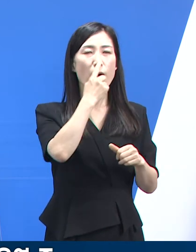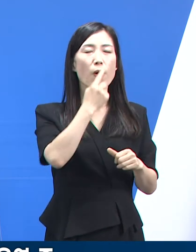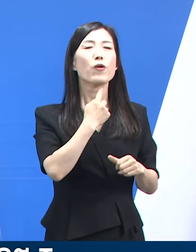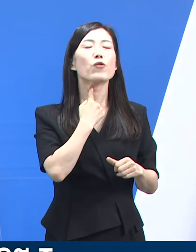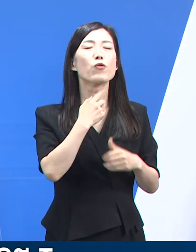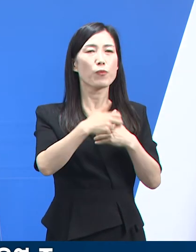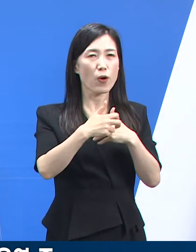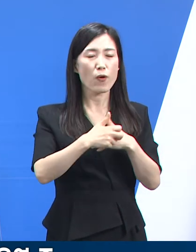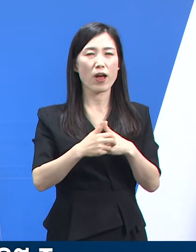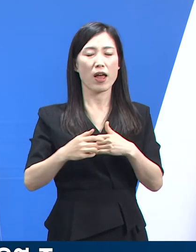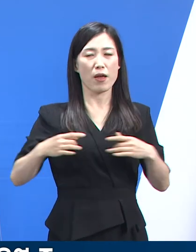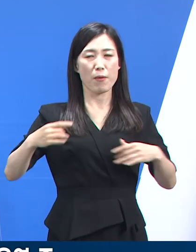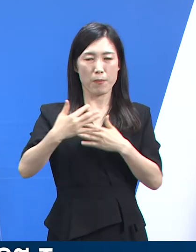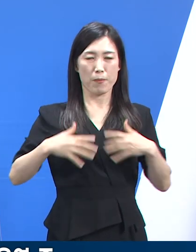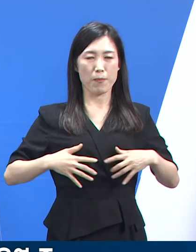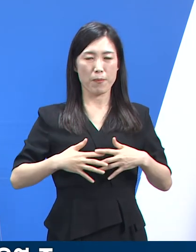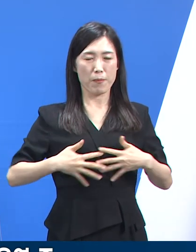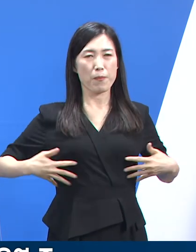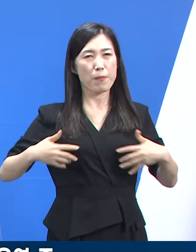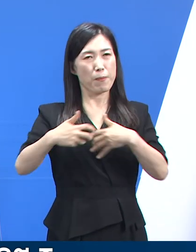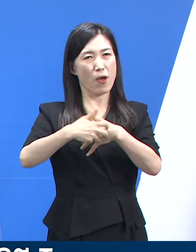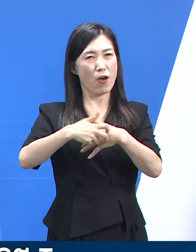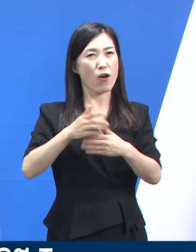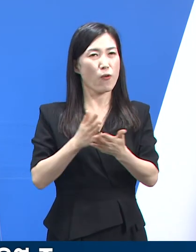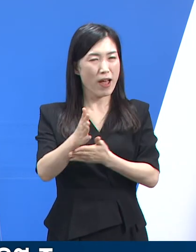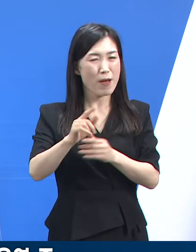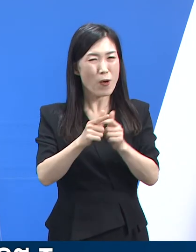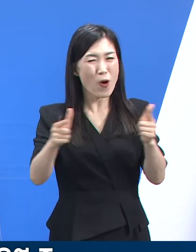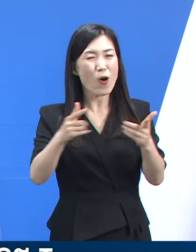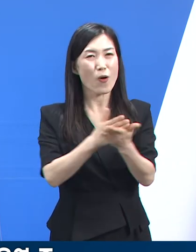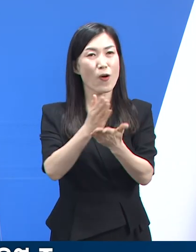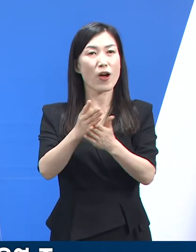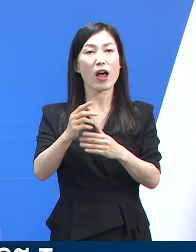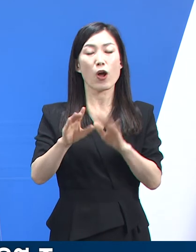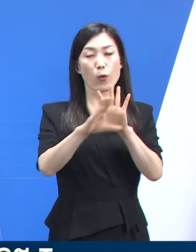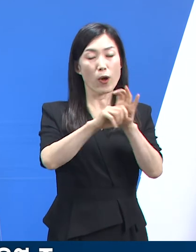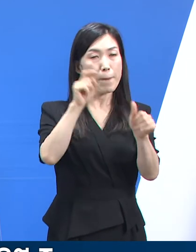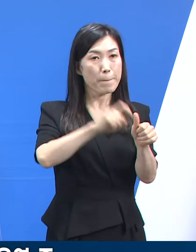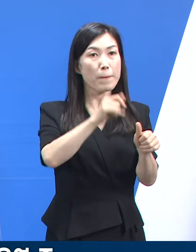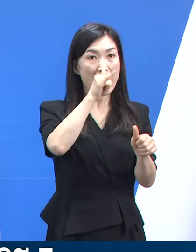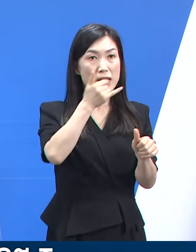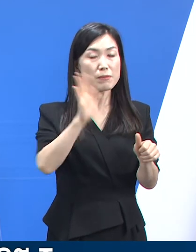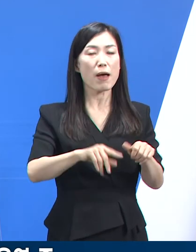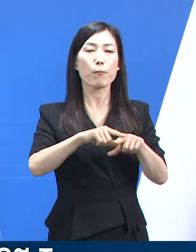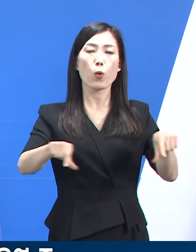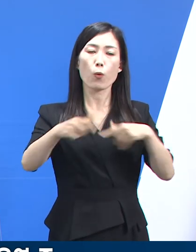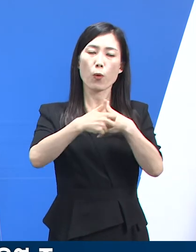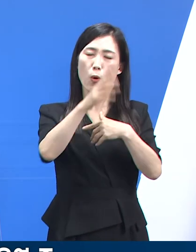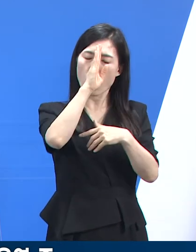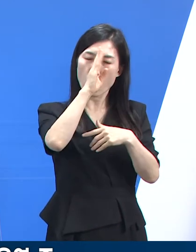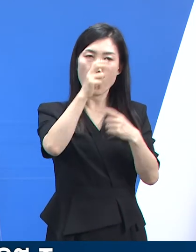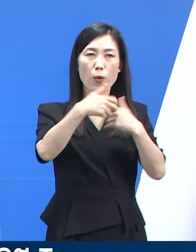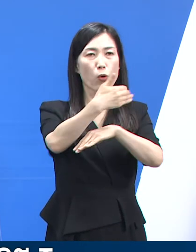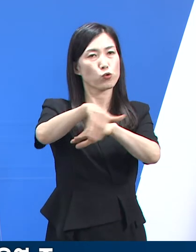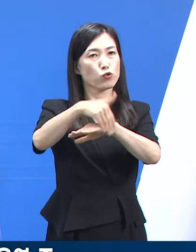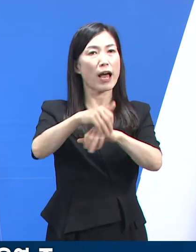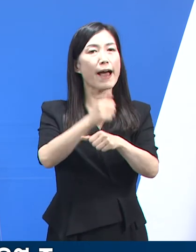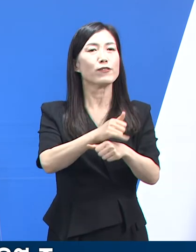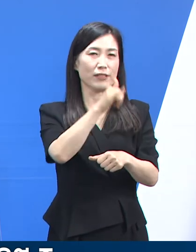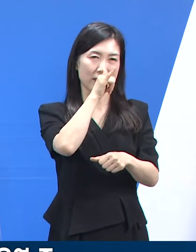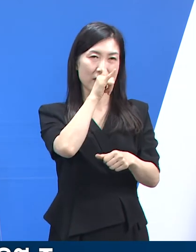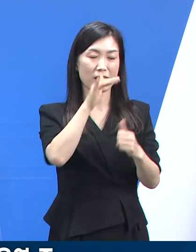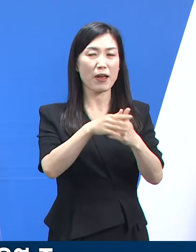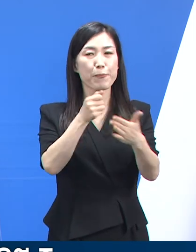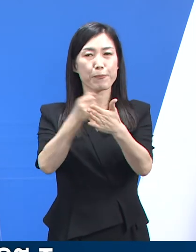정형외과 등 다양한 진료가가 참여하고 있으며 코로나19 확진자의 일반 진료도 차질 없이 가능하도록 도내 의료기관에